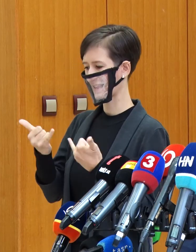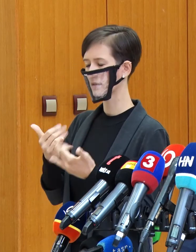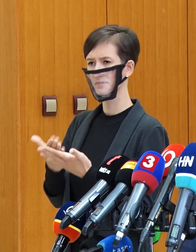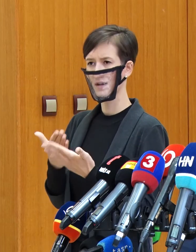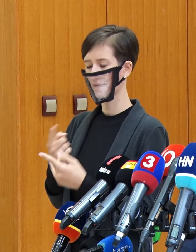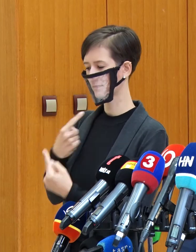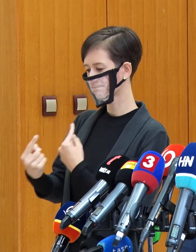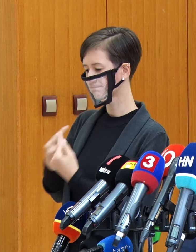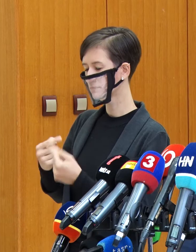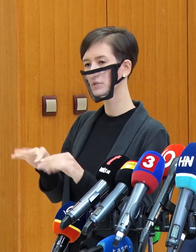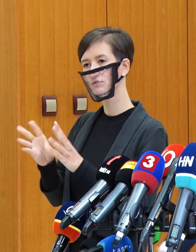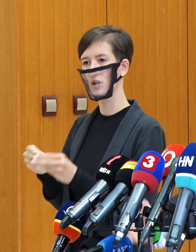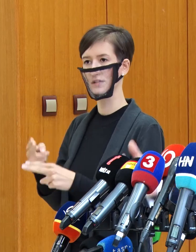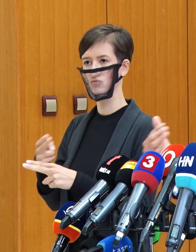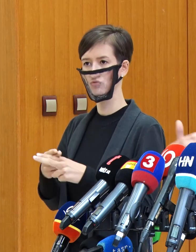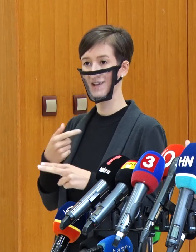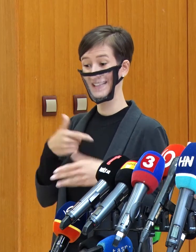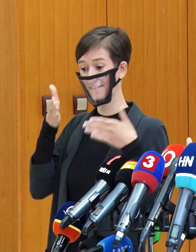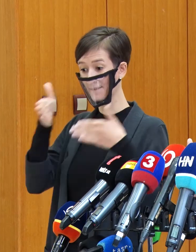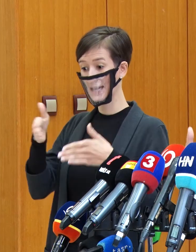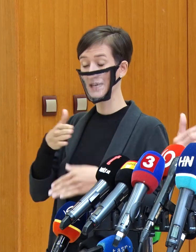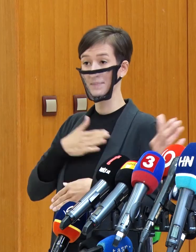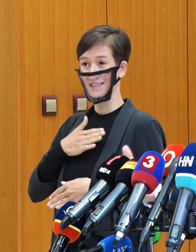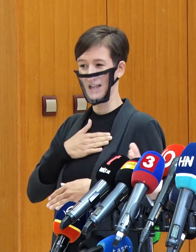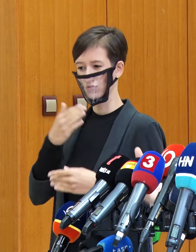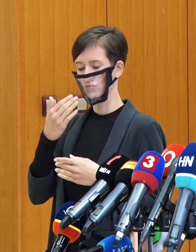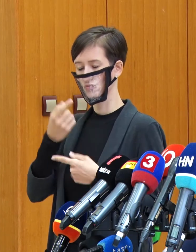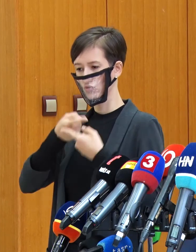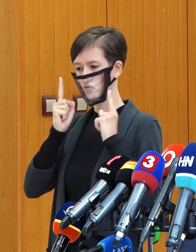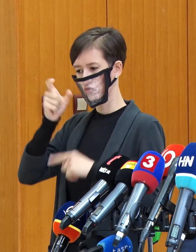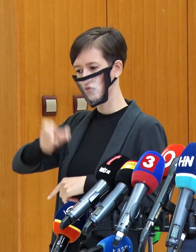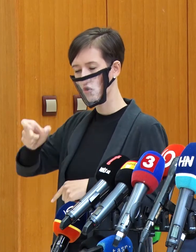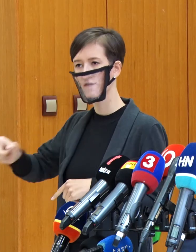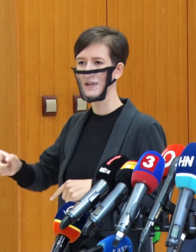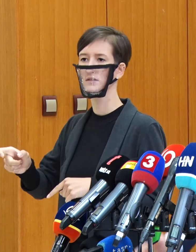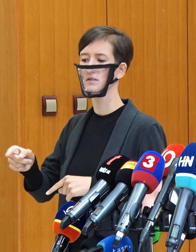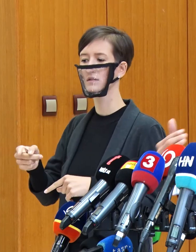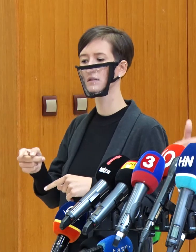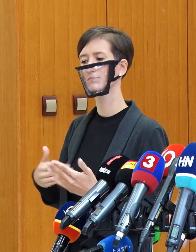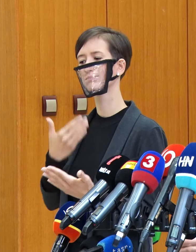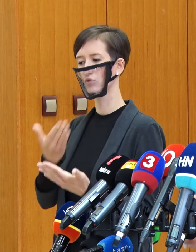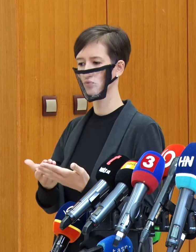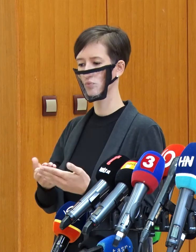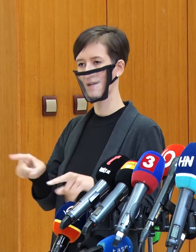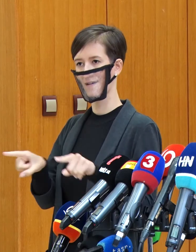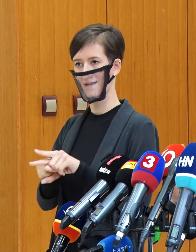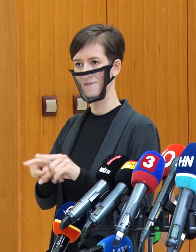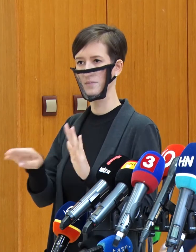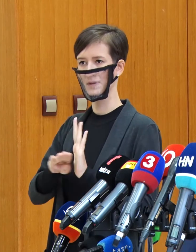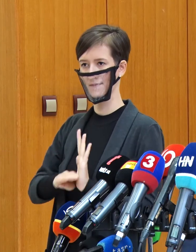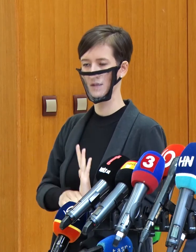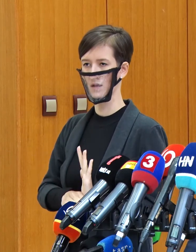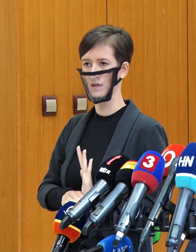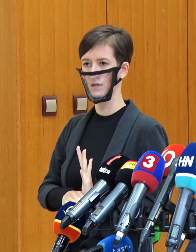všetkými týmito krajinami a verím, že našim občanom dajú vlastne ten istý komfort, ktorý my ponúkame už dnes Rakúšanom a ďalším